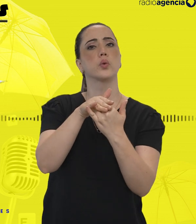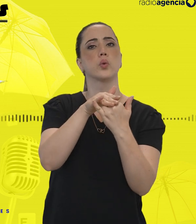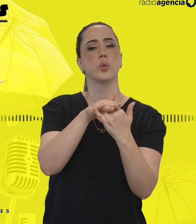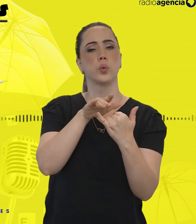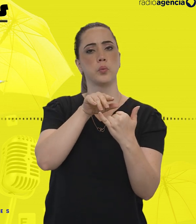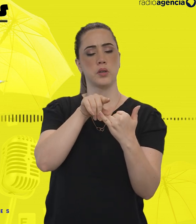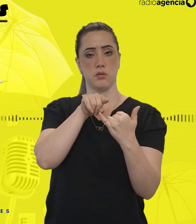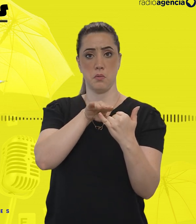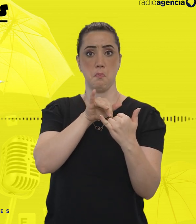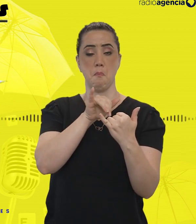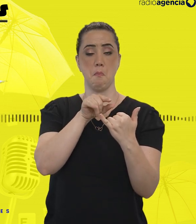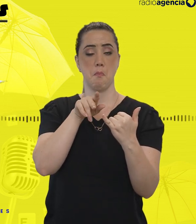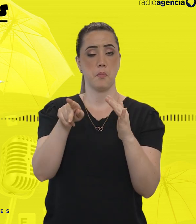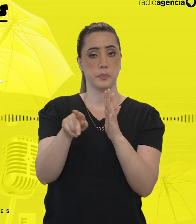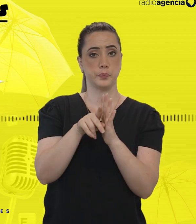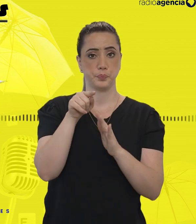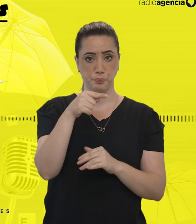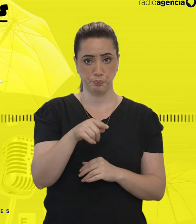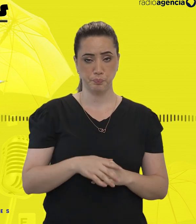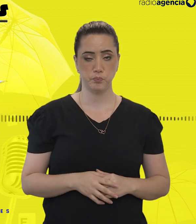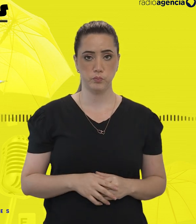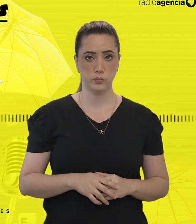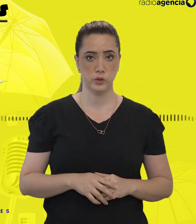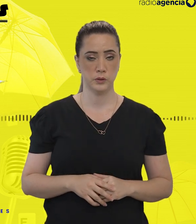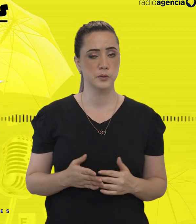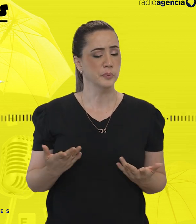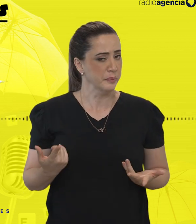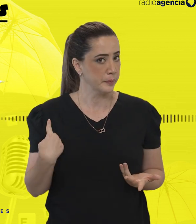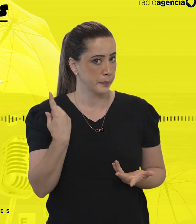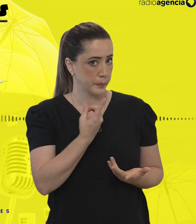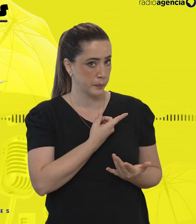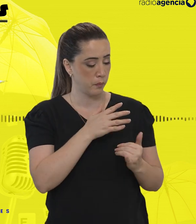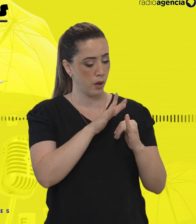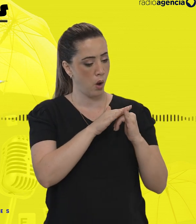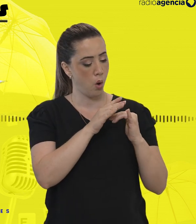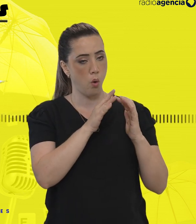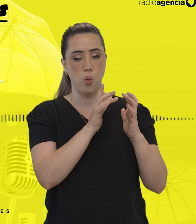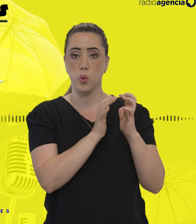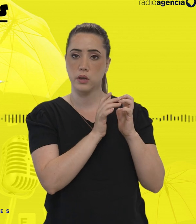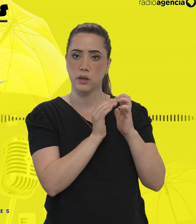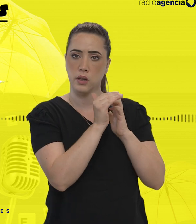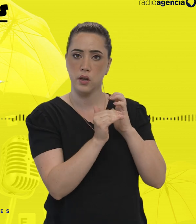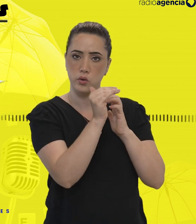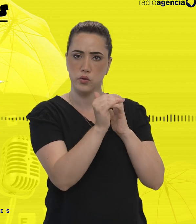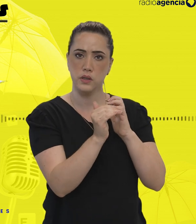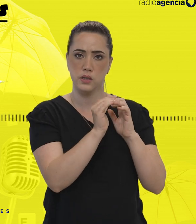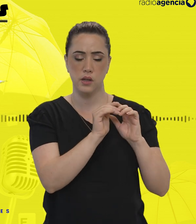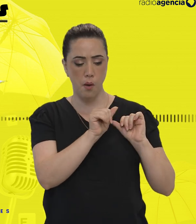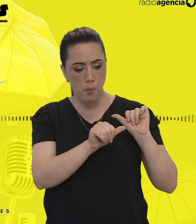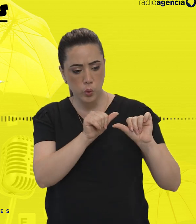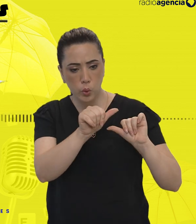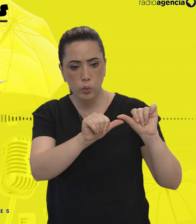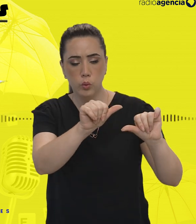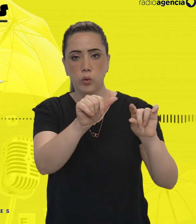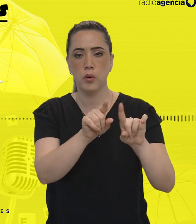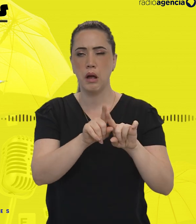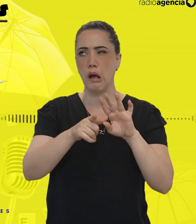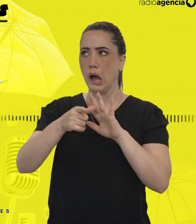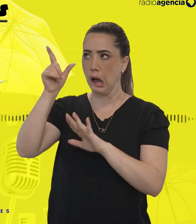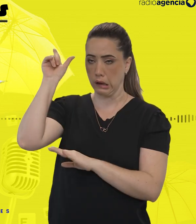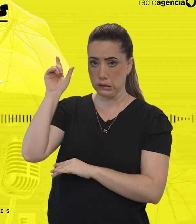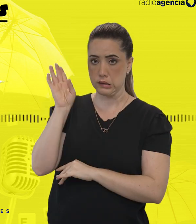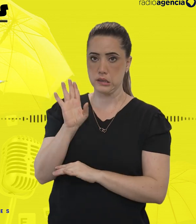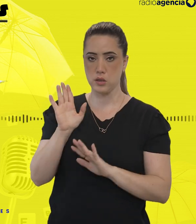O termo neurodiversidade se cunhou ao longo do tempo. Antigamente, o autismo era tratado bastante com uma